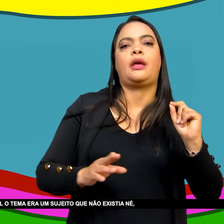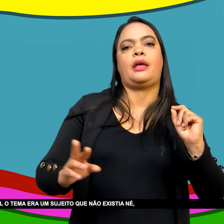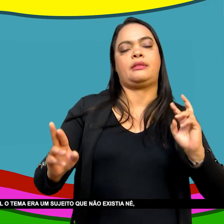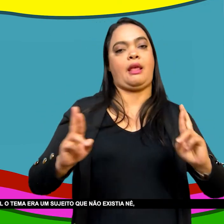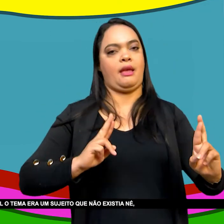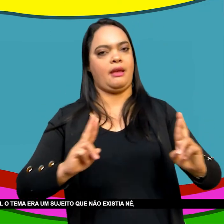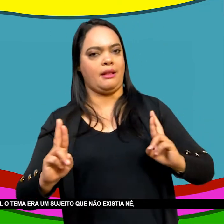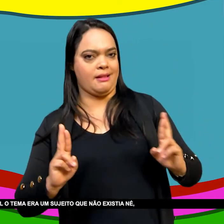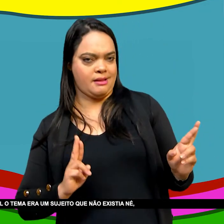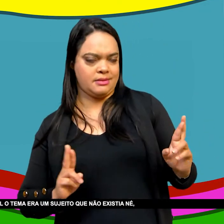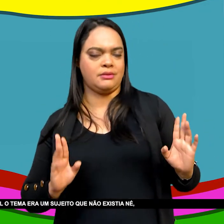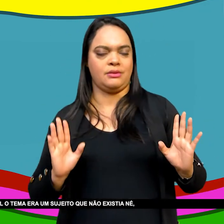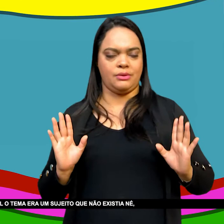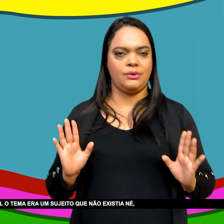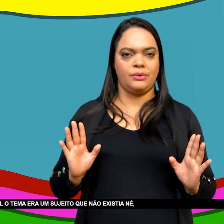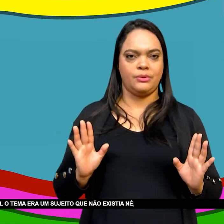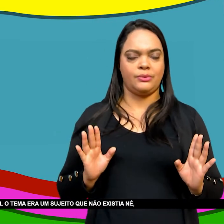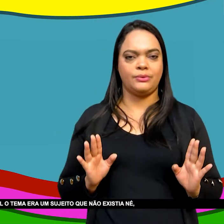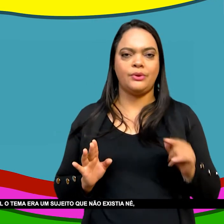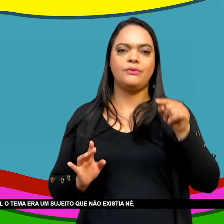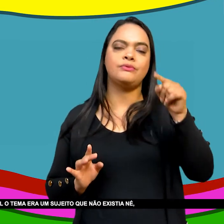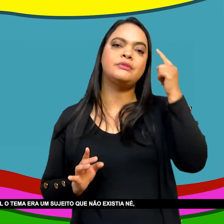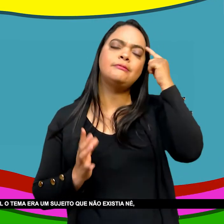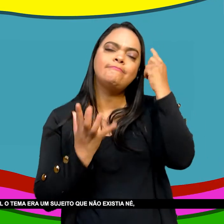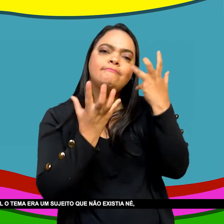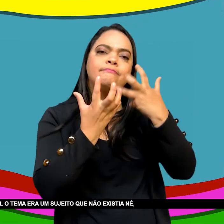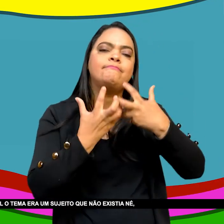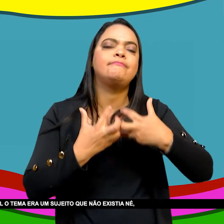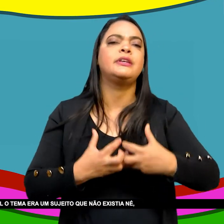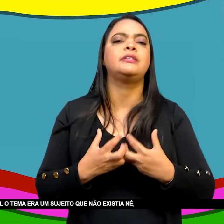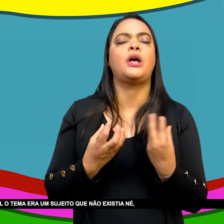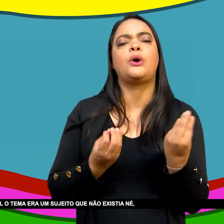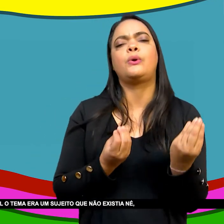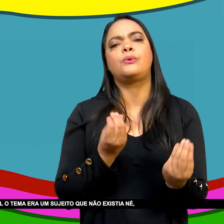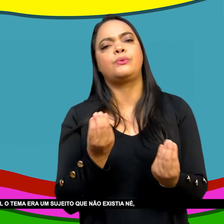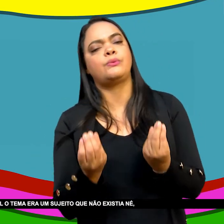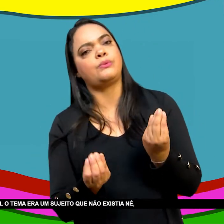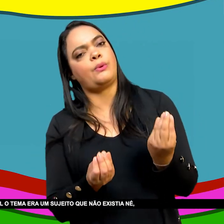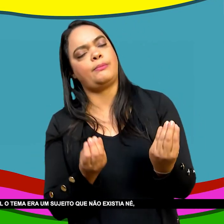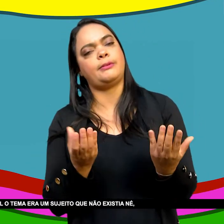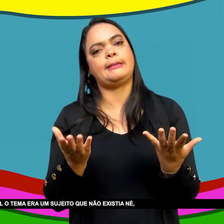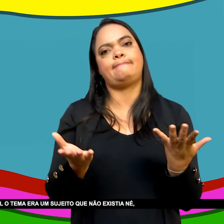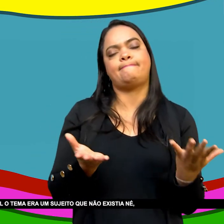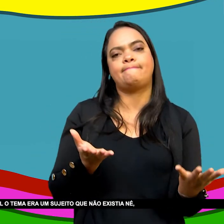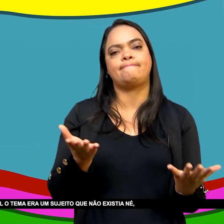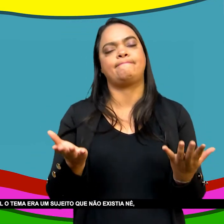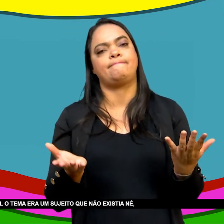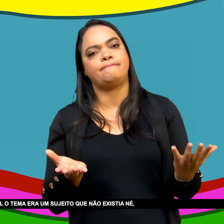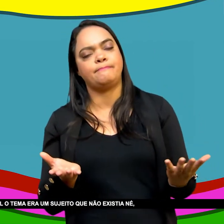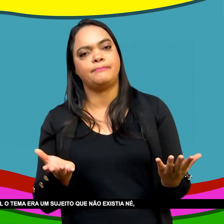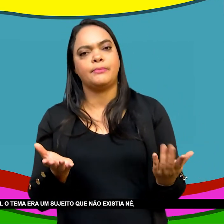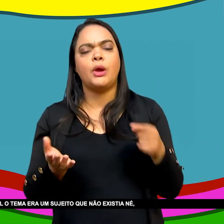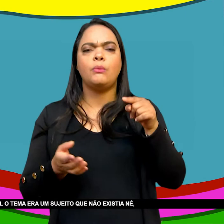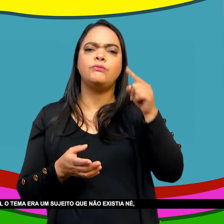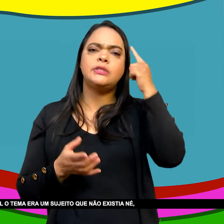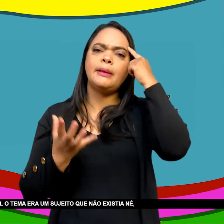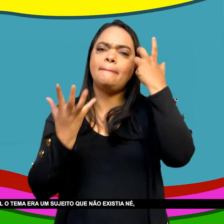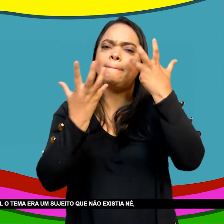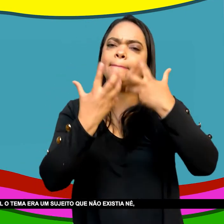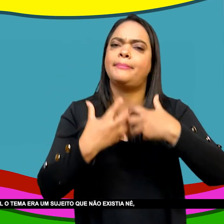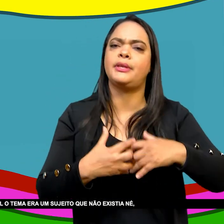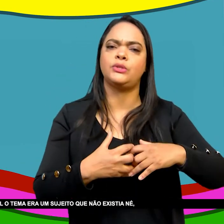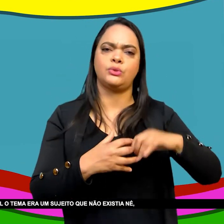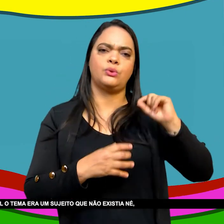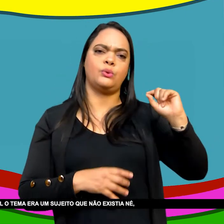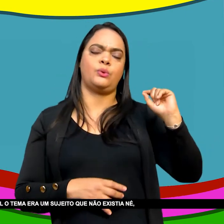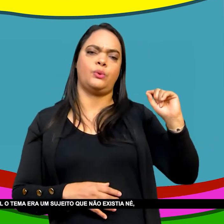E a comparação Com o Brasil Porque de um modo geral O tema Era um sujeito Que não